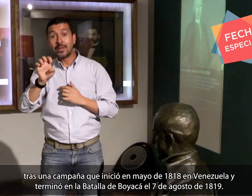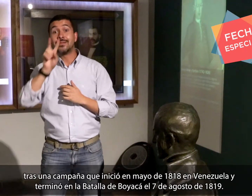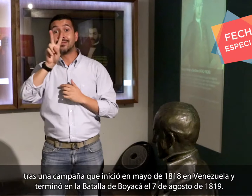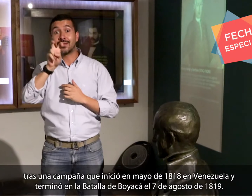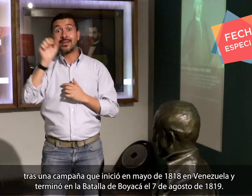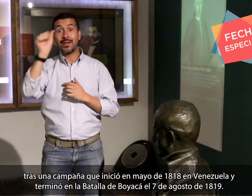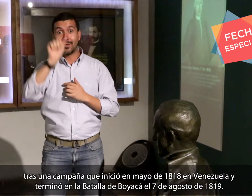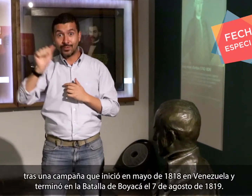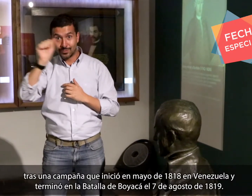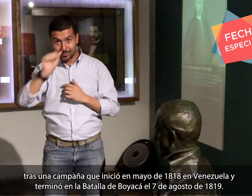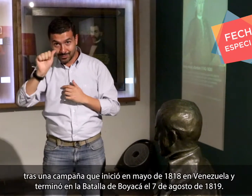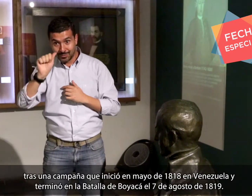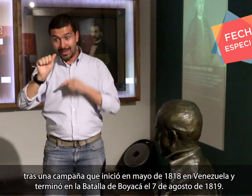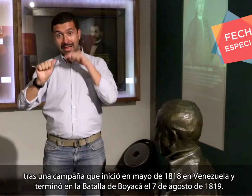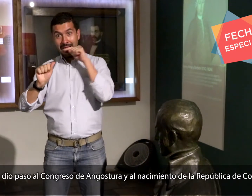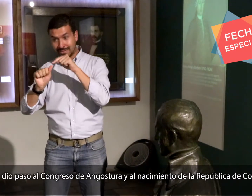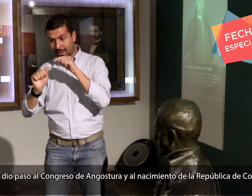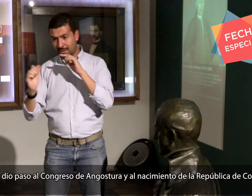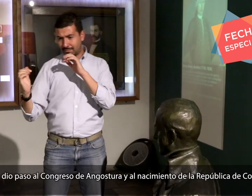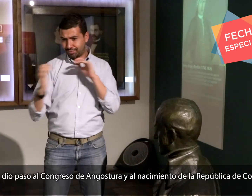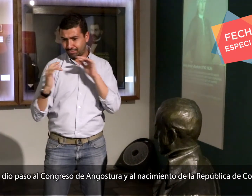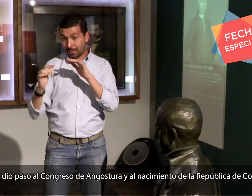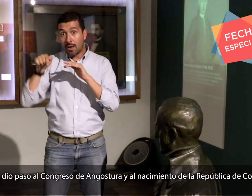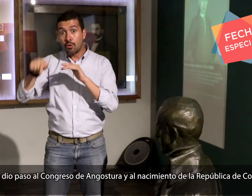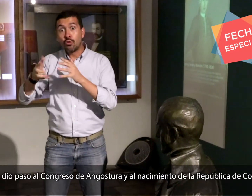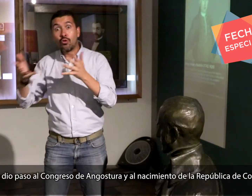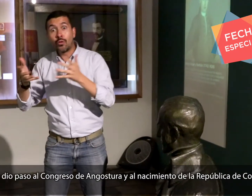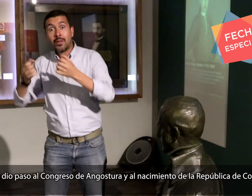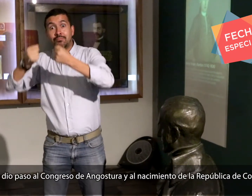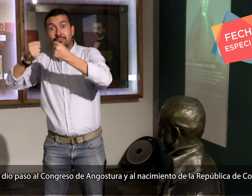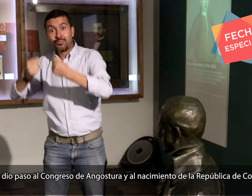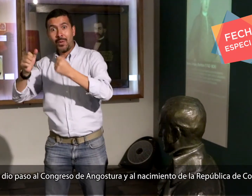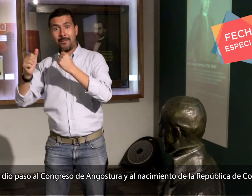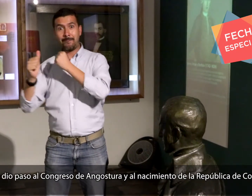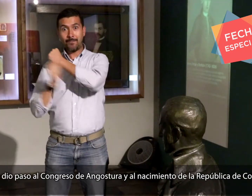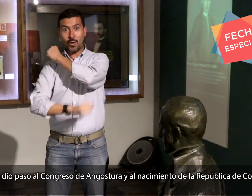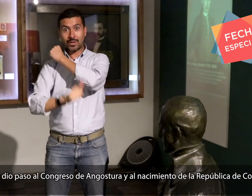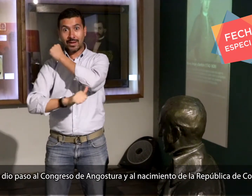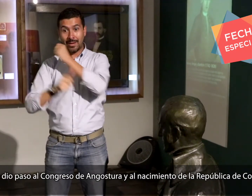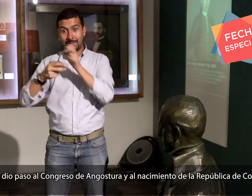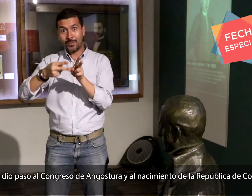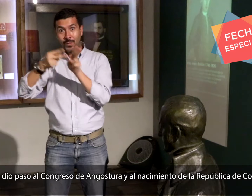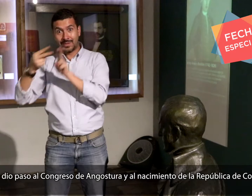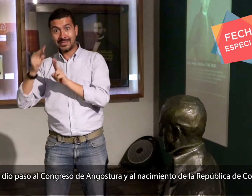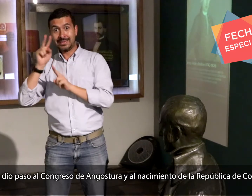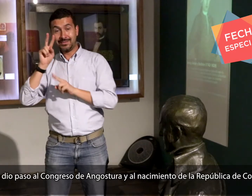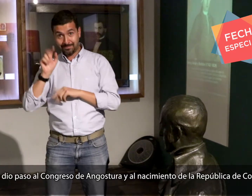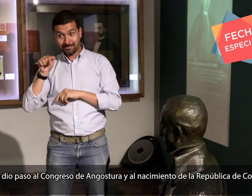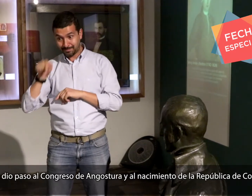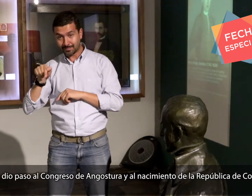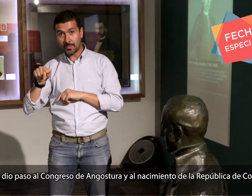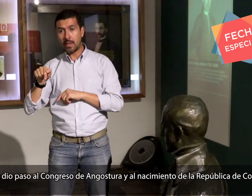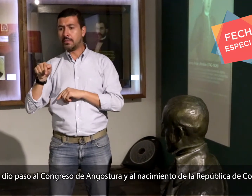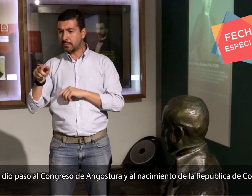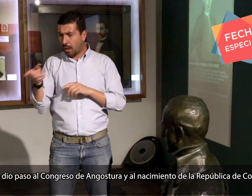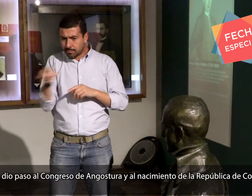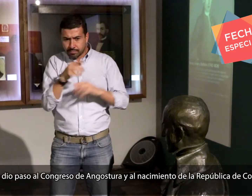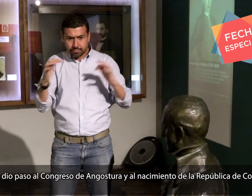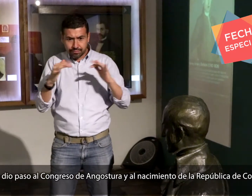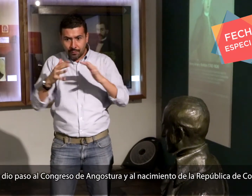Música Así, se dio paso al Congreso de Angostura y al nacimiento de